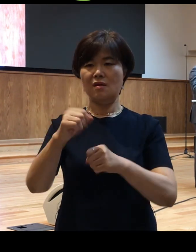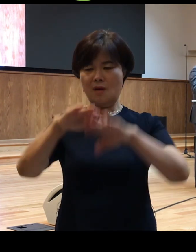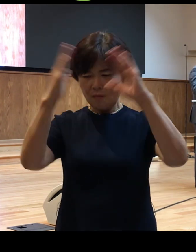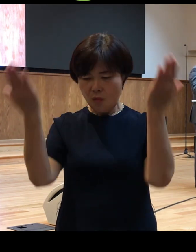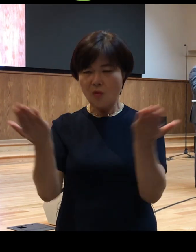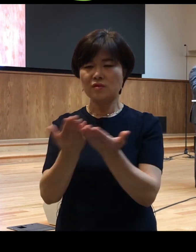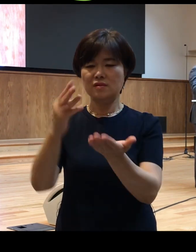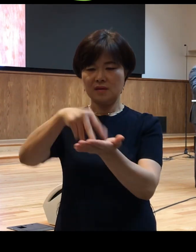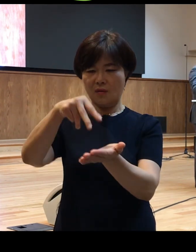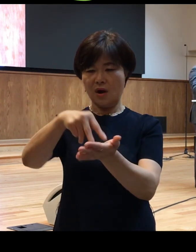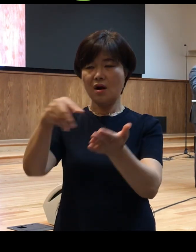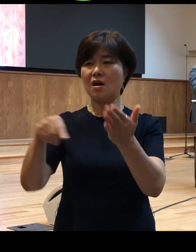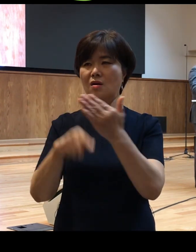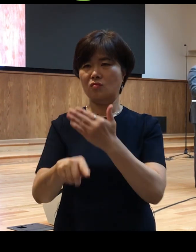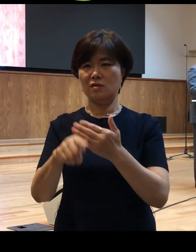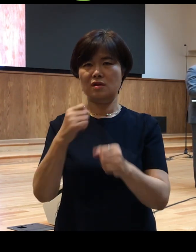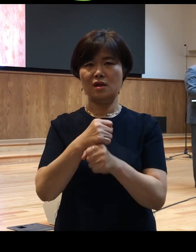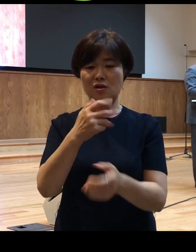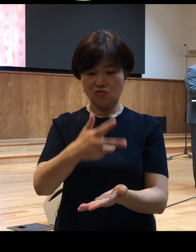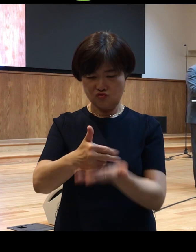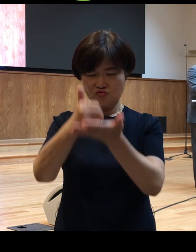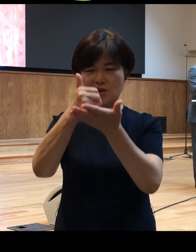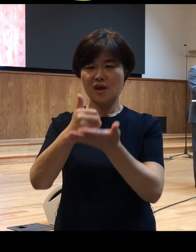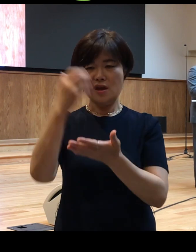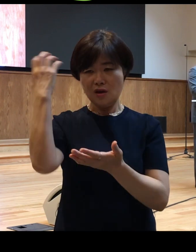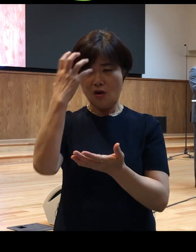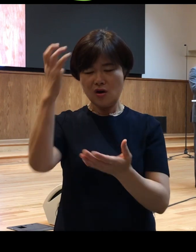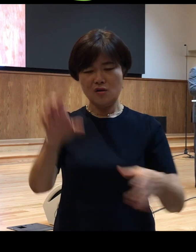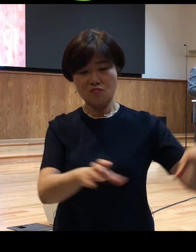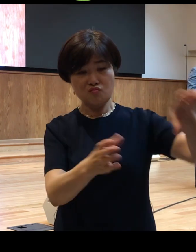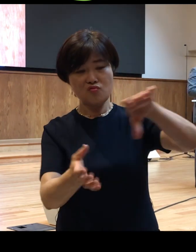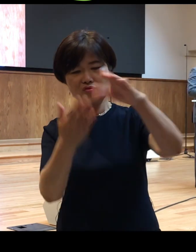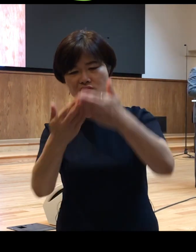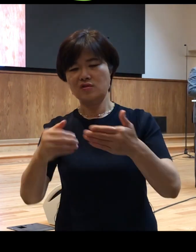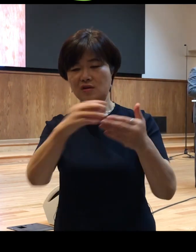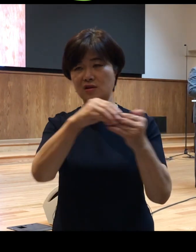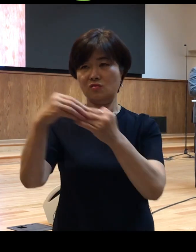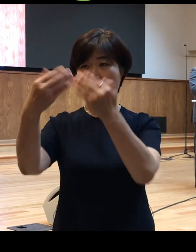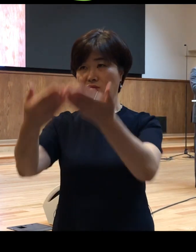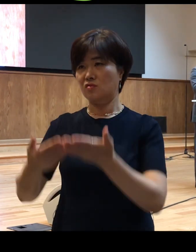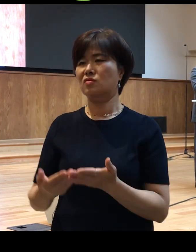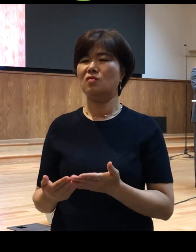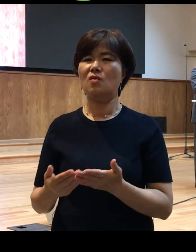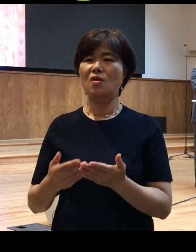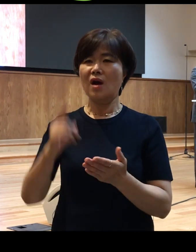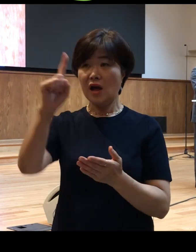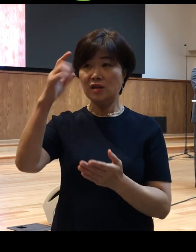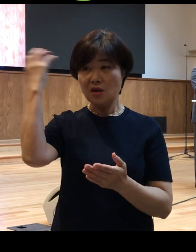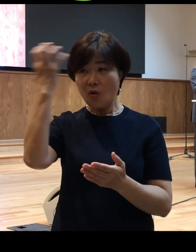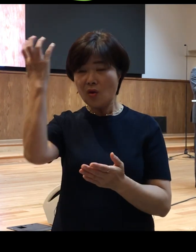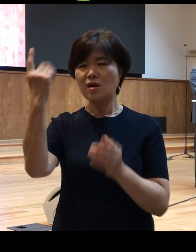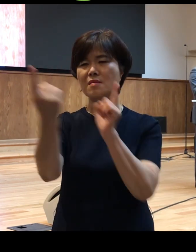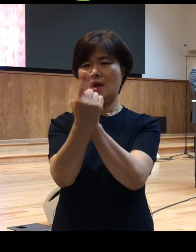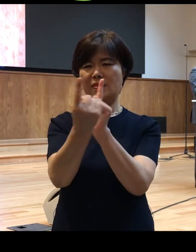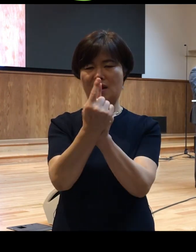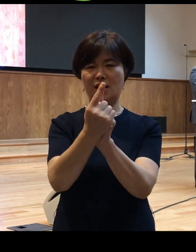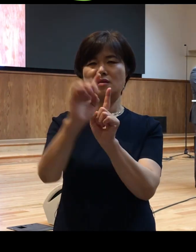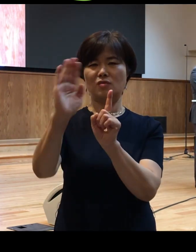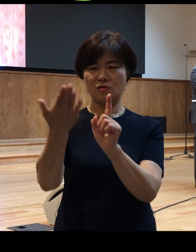가운데 주의 영을 부어주셔서 인도하시고 한 영혼을 만나도록 바울을 사용하신